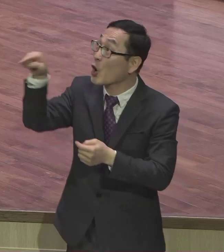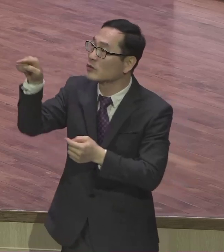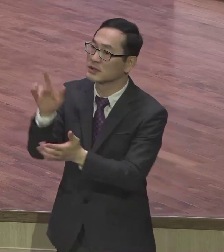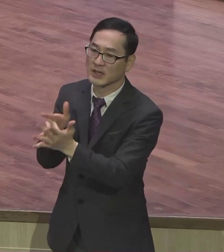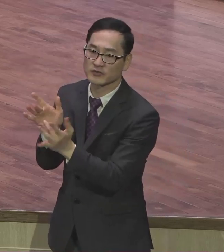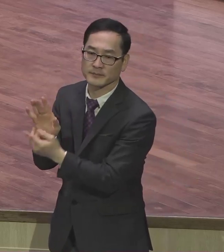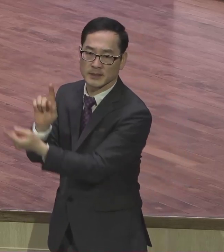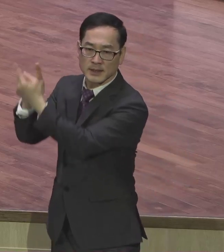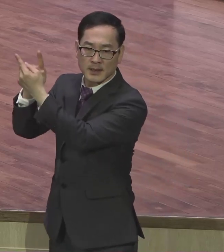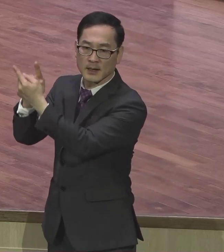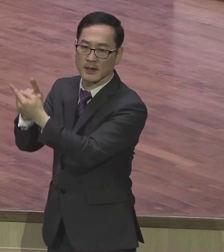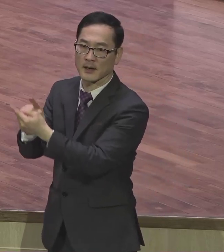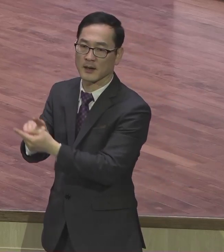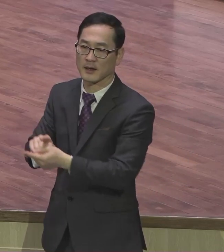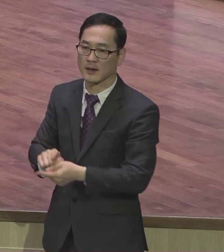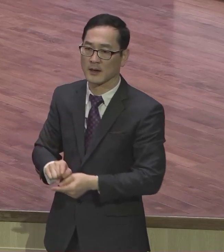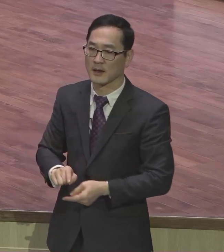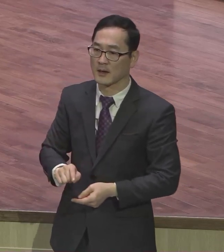말로 표현할 수 없는